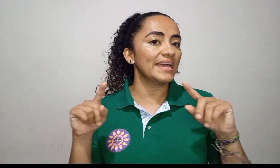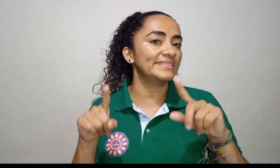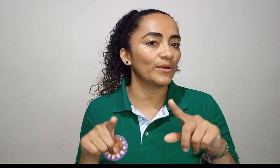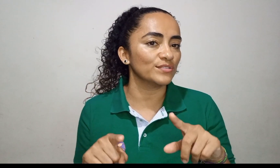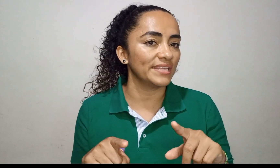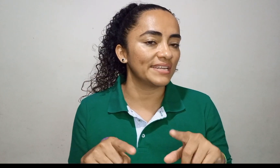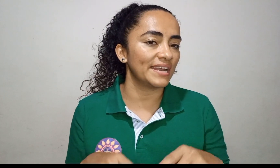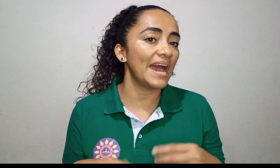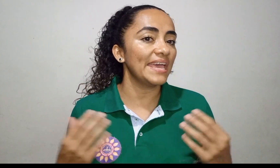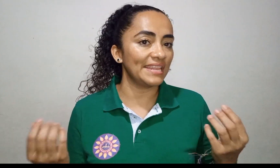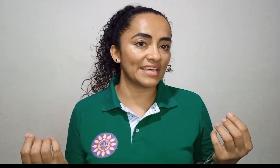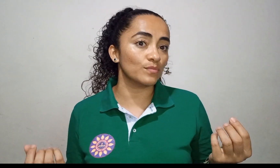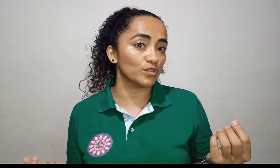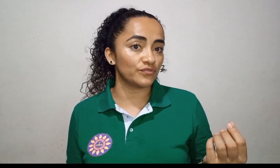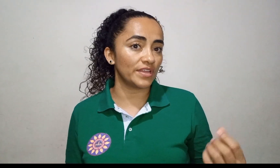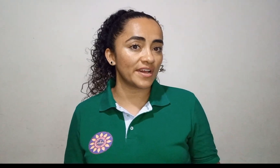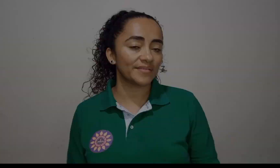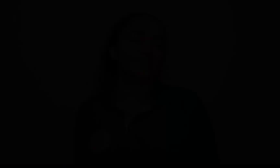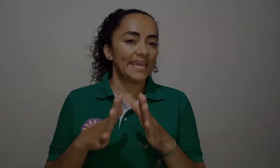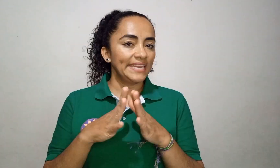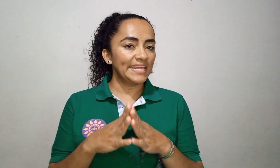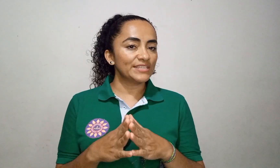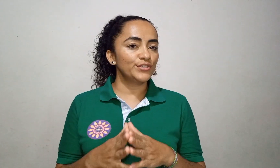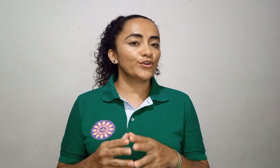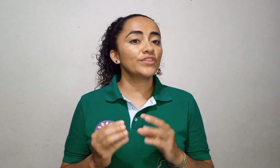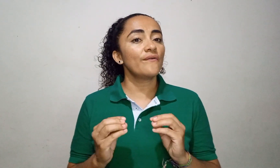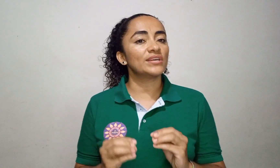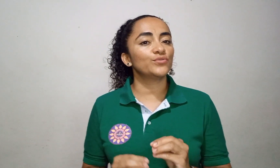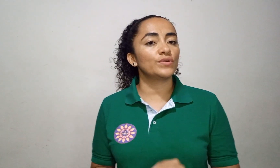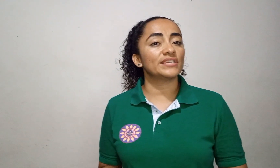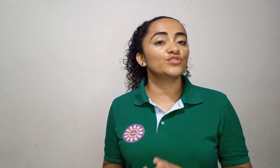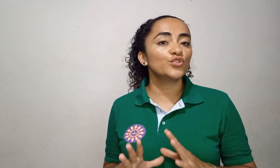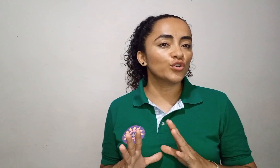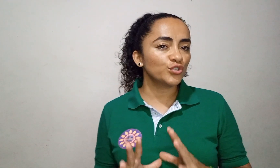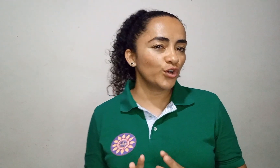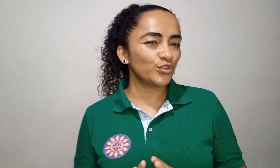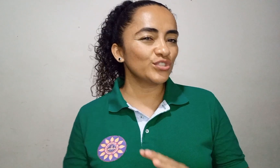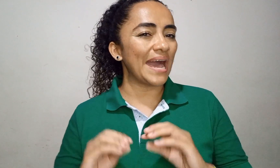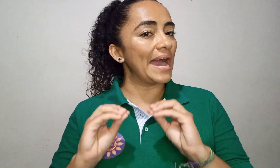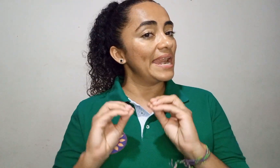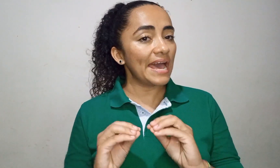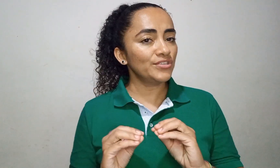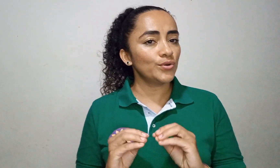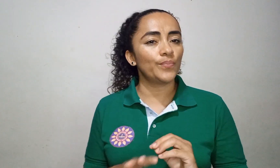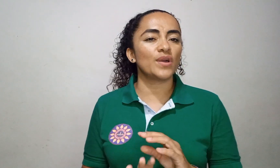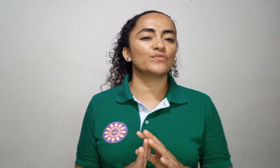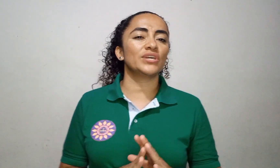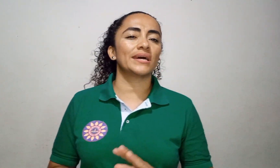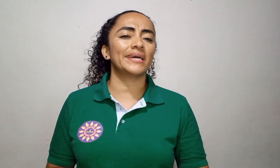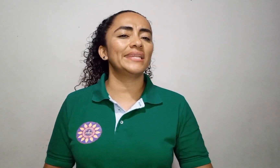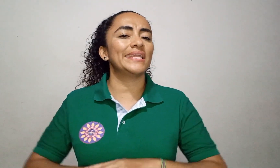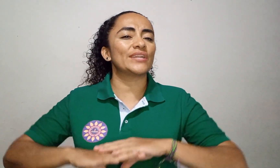y se concentrará en la atmósfera. Generación de basuras. Nosotros al año podemos llegar a generar